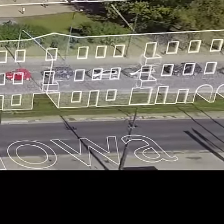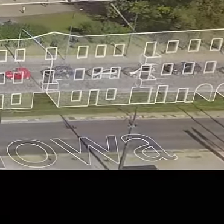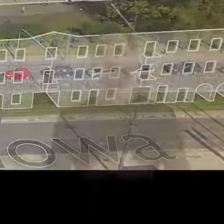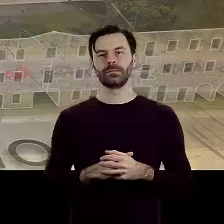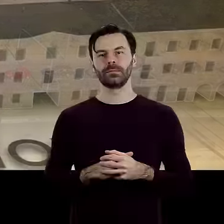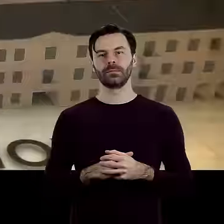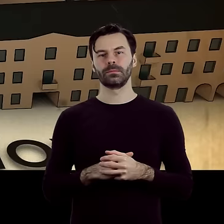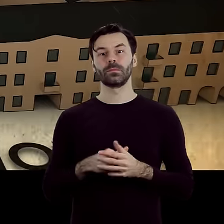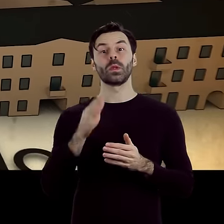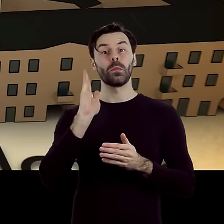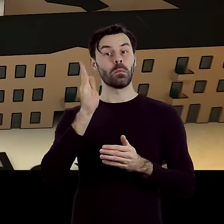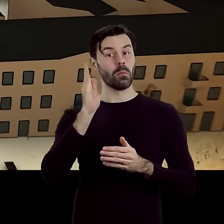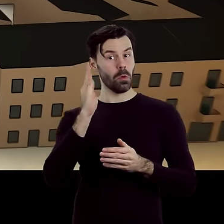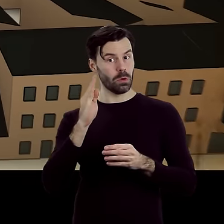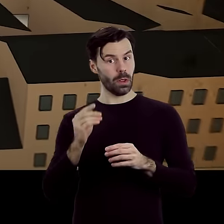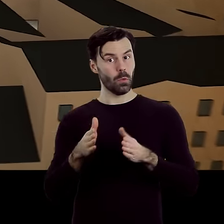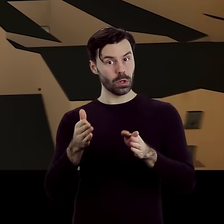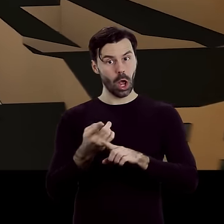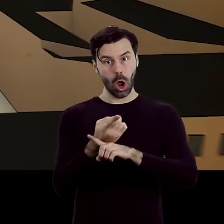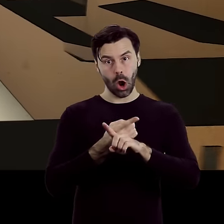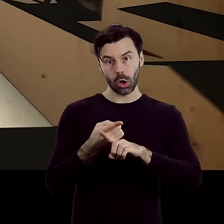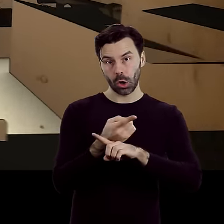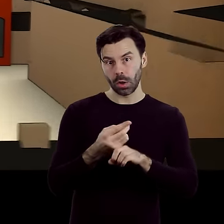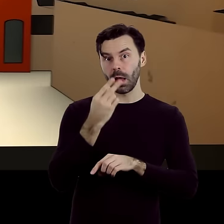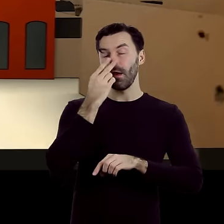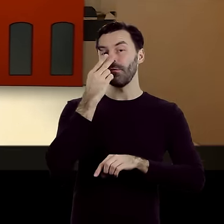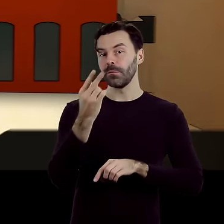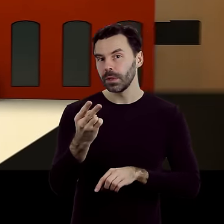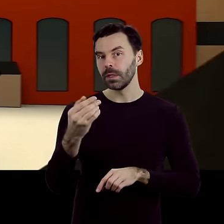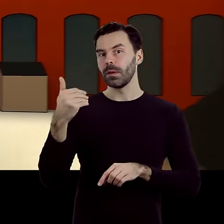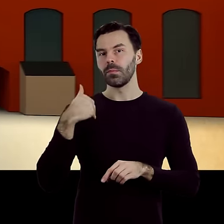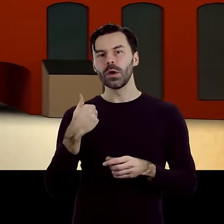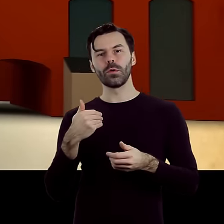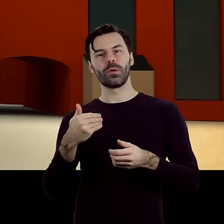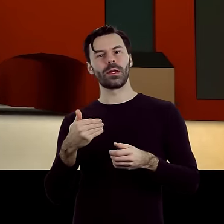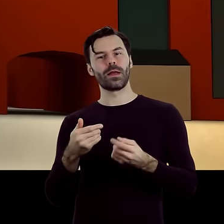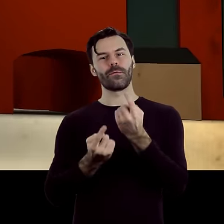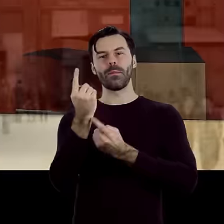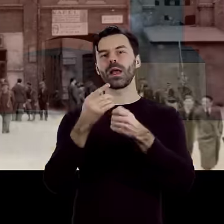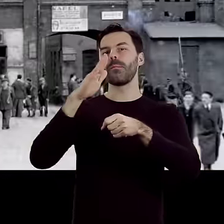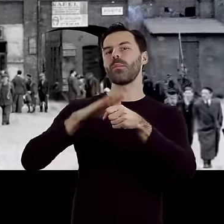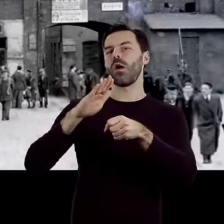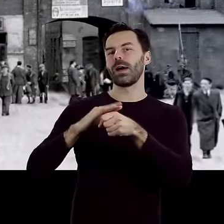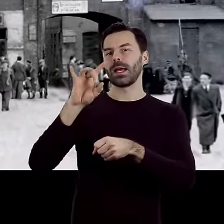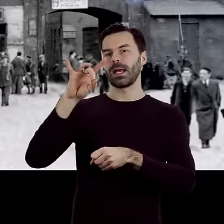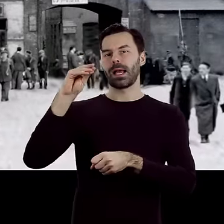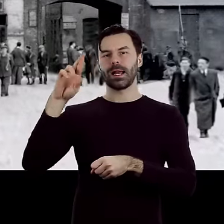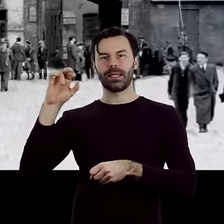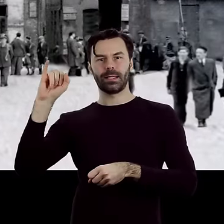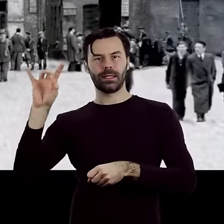Idąc dalej ogrodową, mijamy miejsce po dawnym kompleksie browaru Braci Gelik. W latach 30. nie ważono